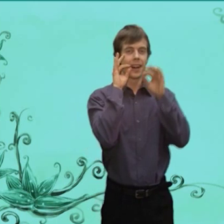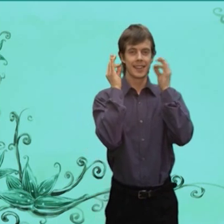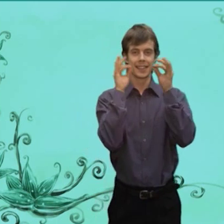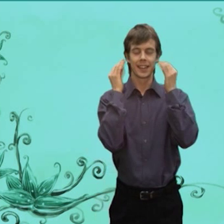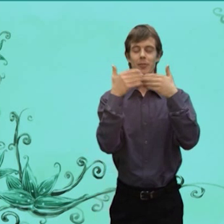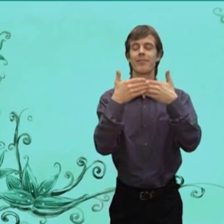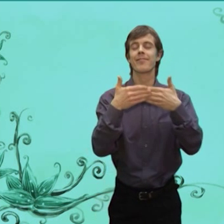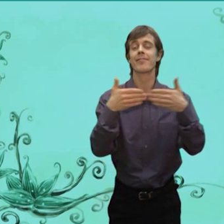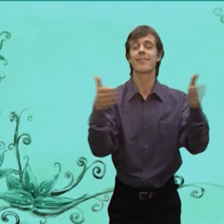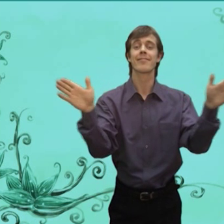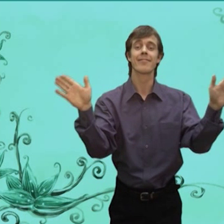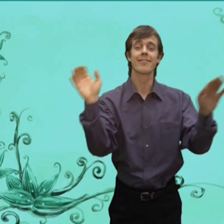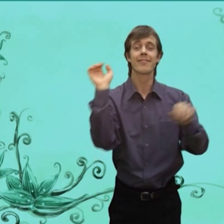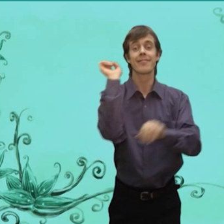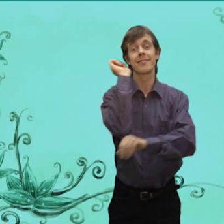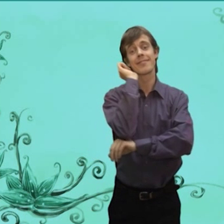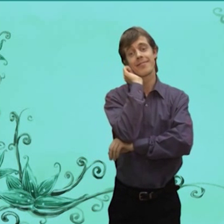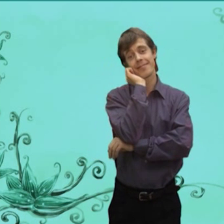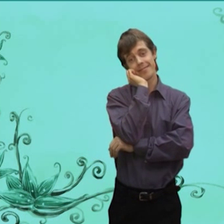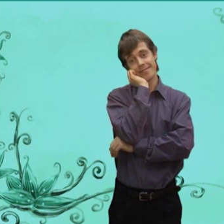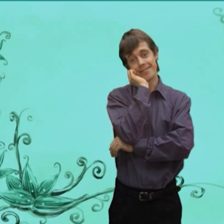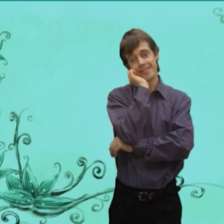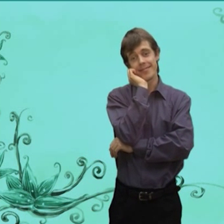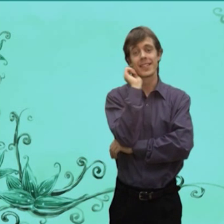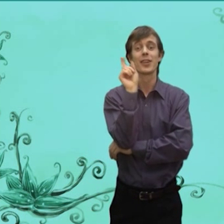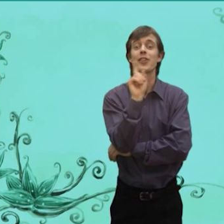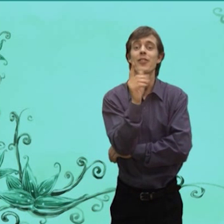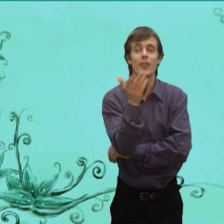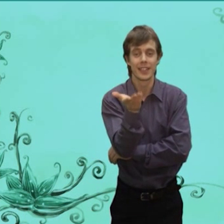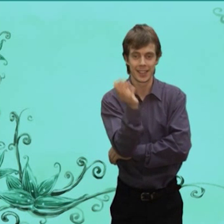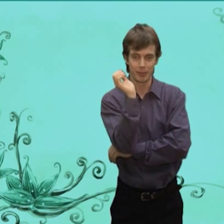Лиса Говорит Чего тебе